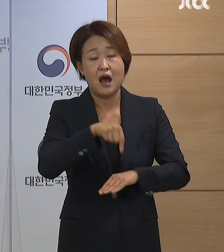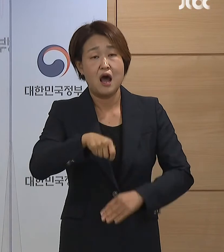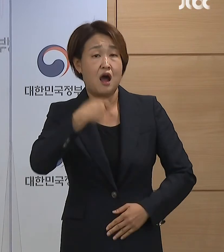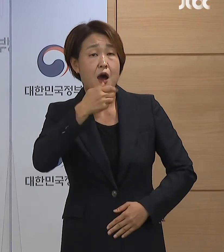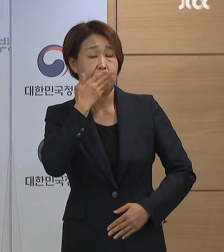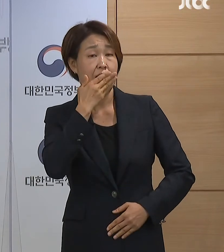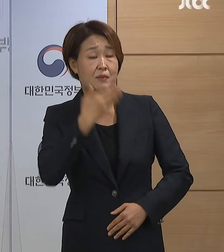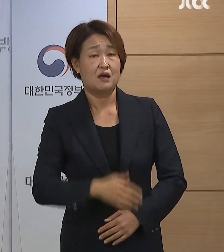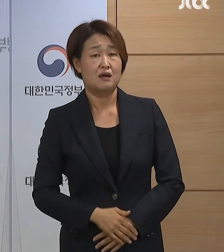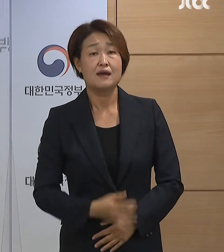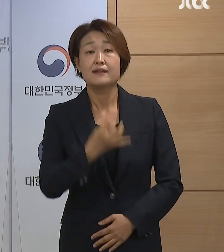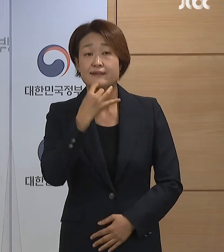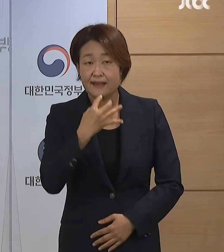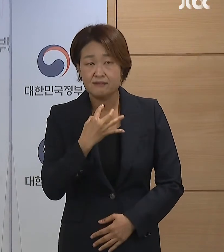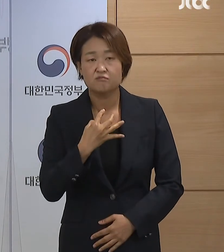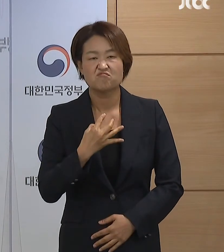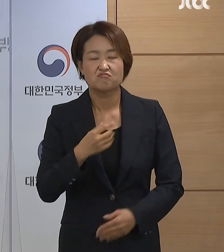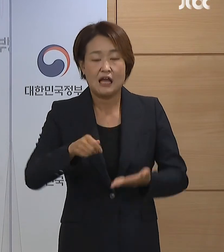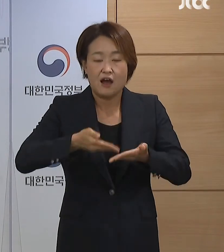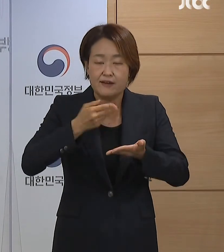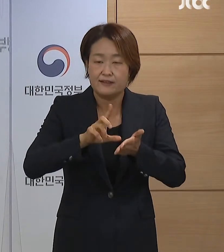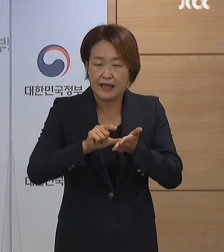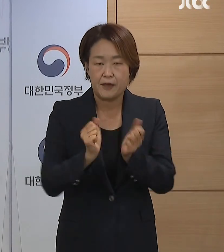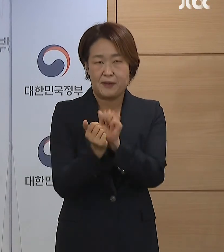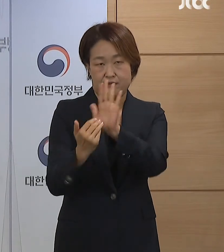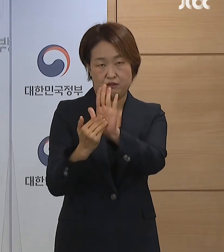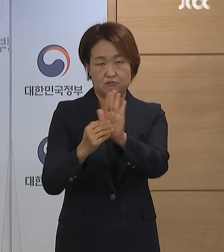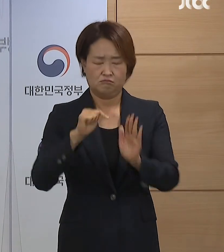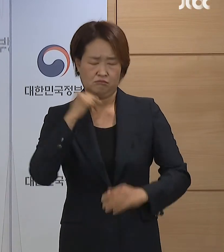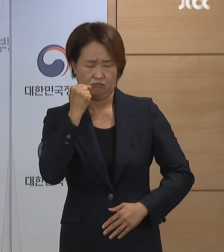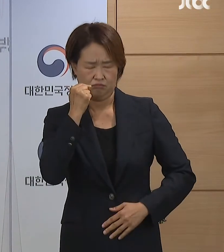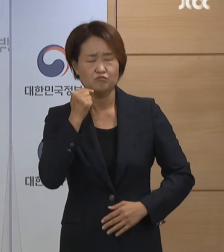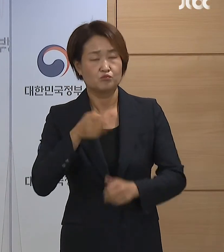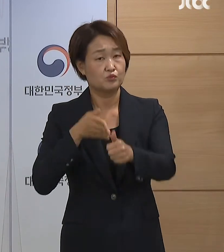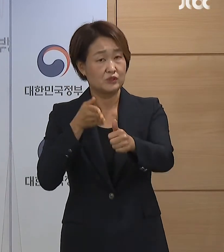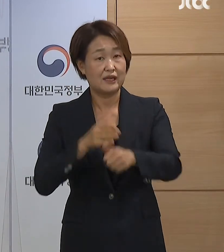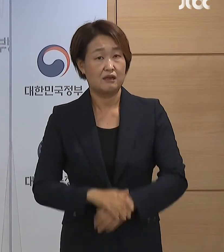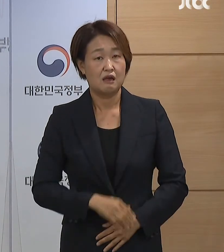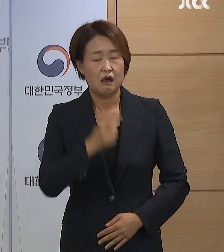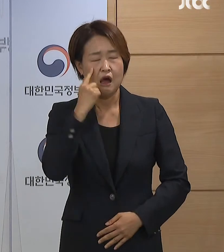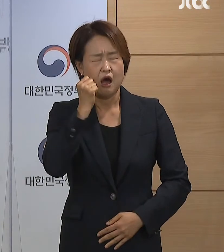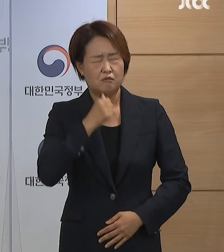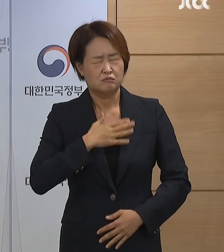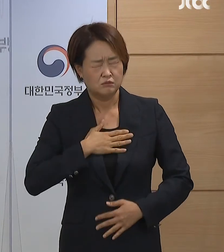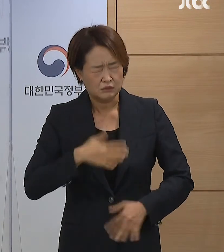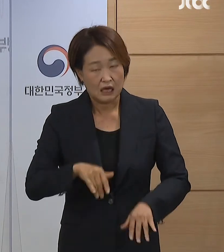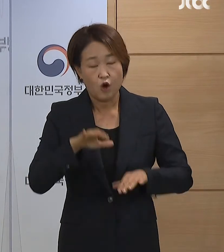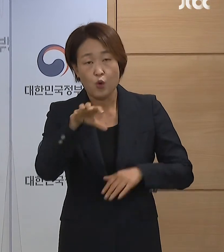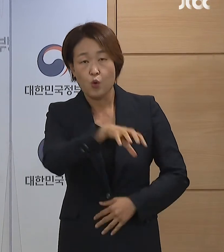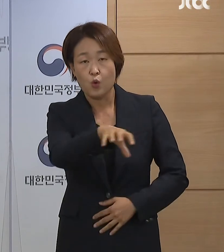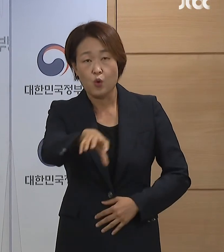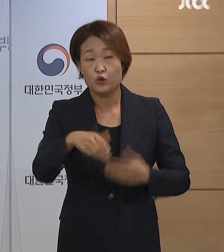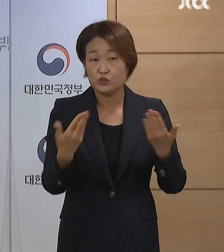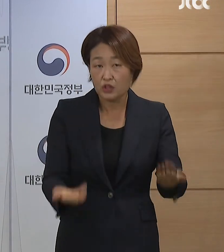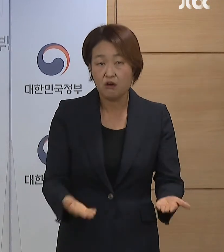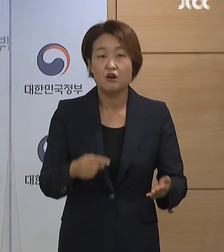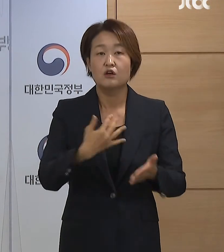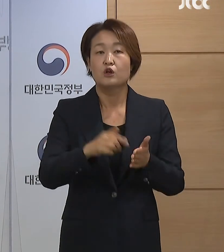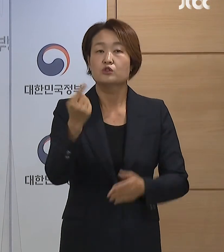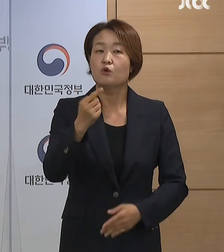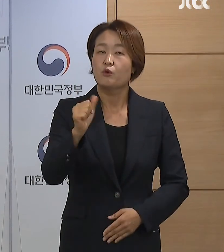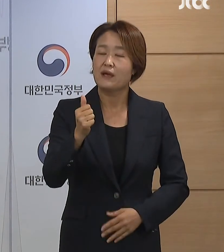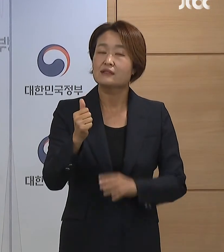다만 방역관리는 철저히 하도록 하겠습니다. 휴게소와 졸음심토에 1,900명의 인력을 추가로